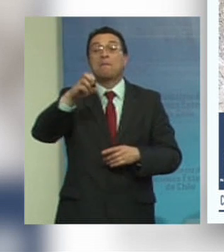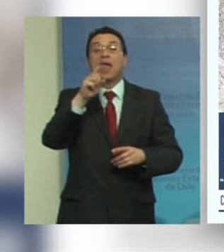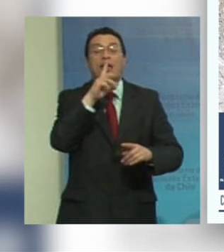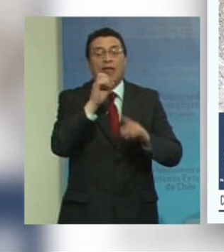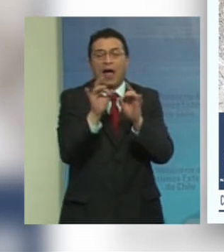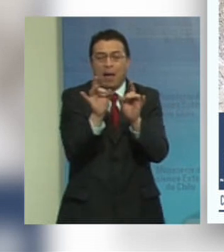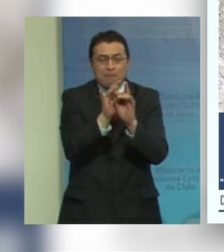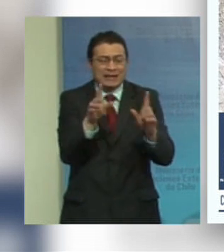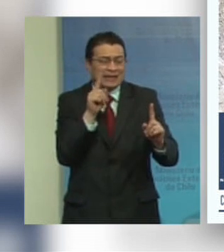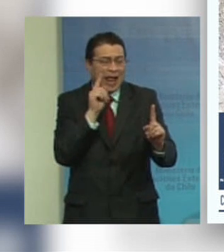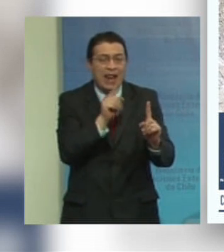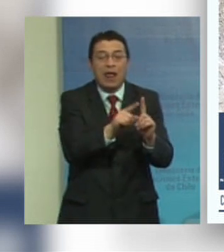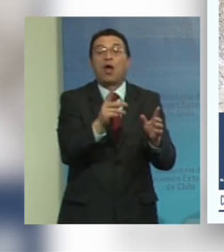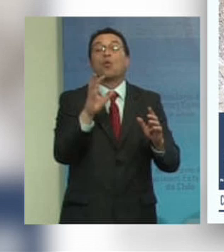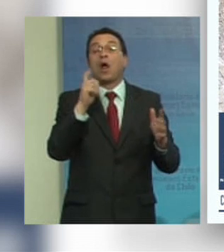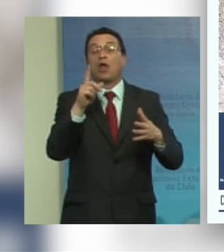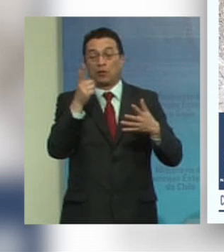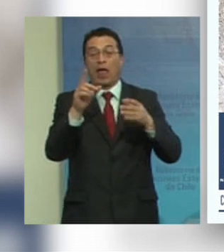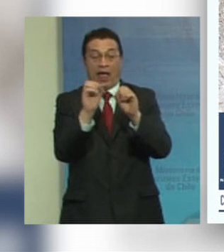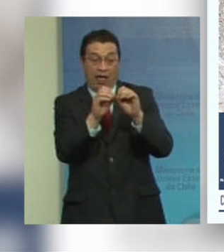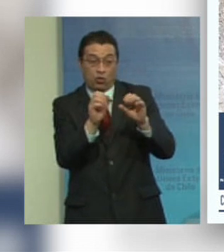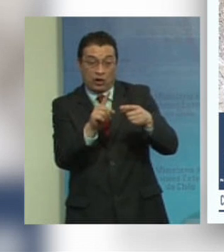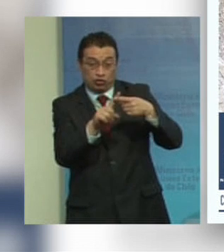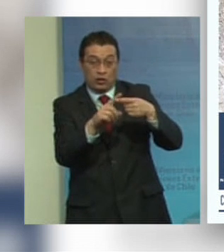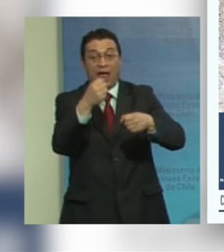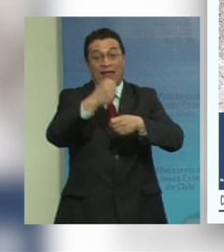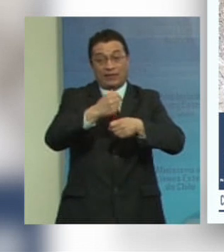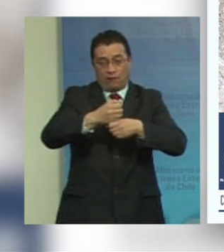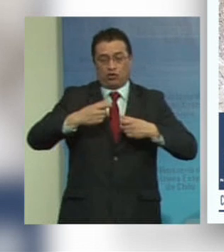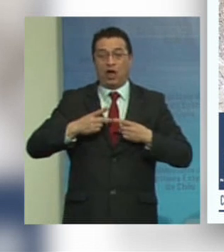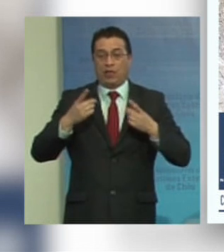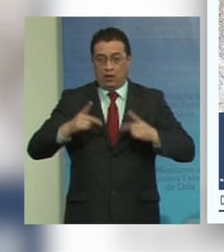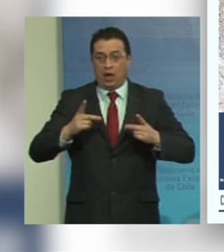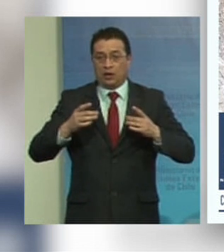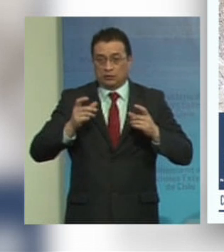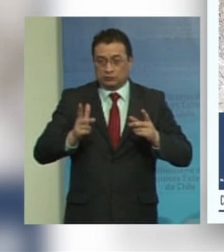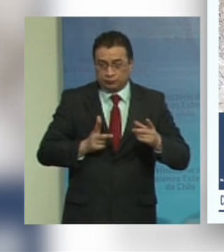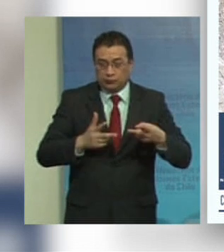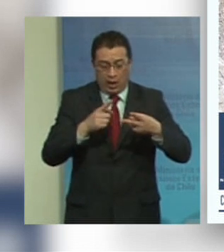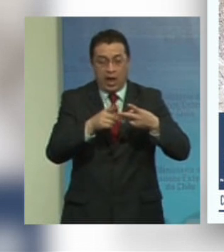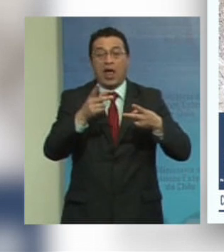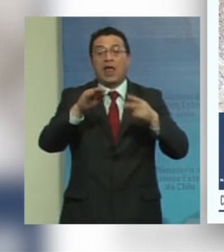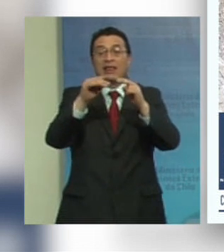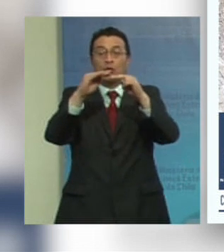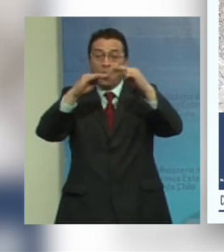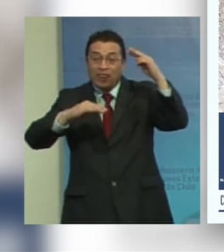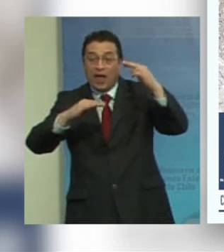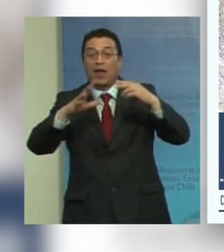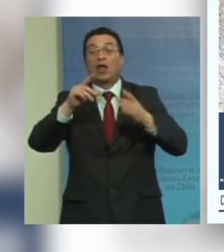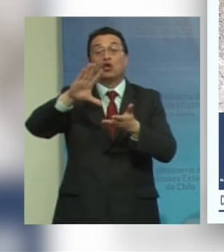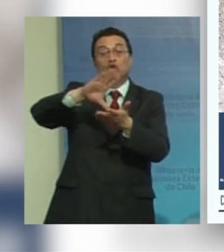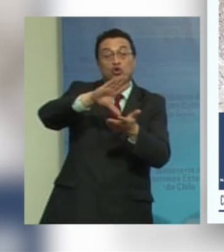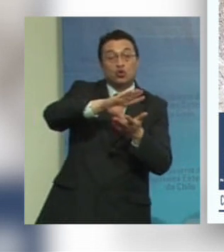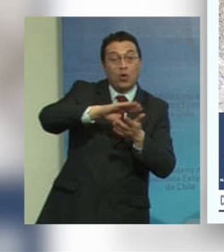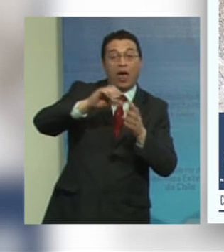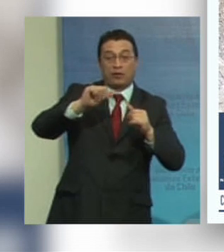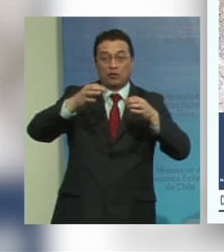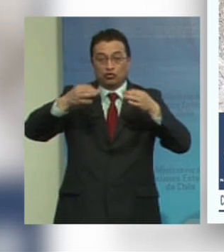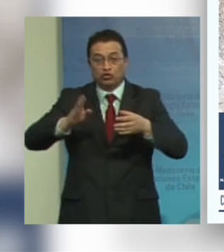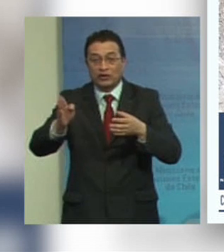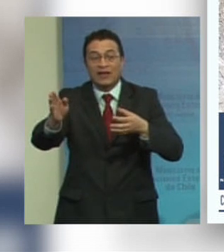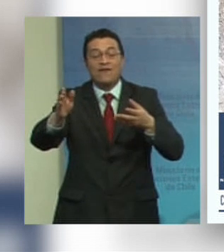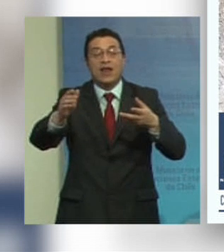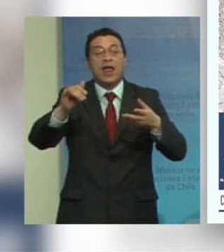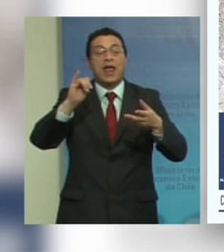específicas son los referentes de educación trabajo decente desigualdad ciudades y comunidades sostenibles y